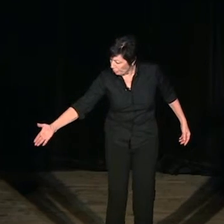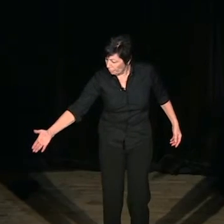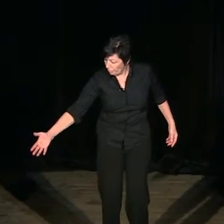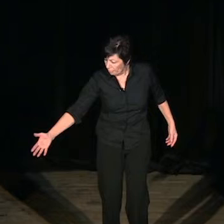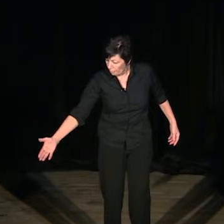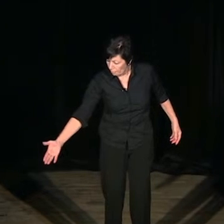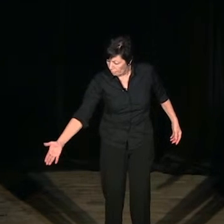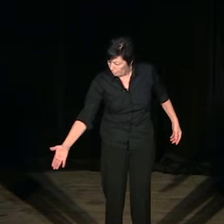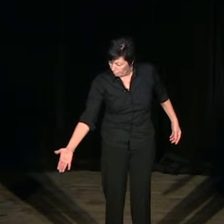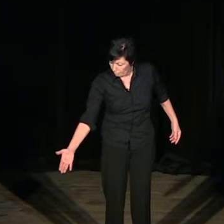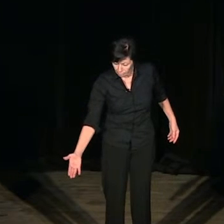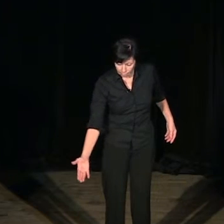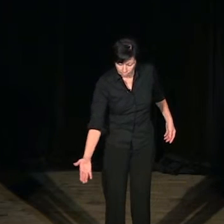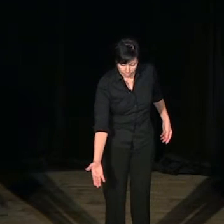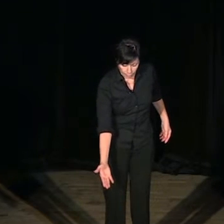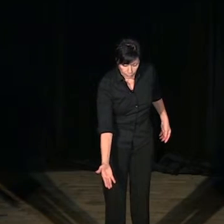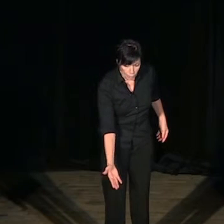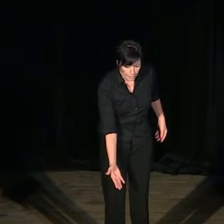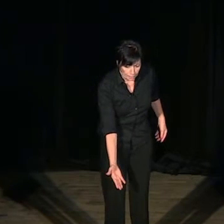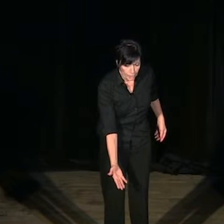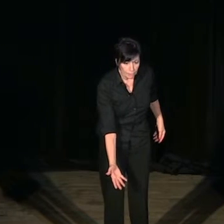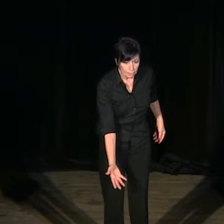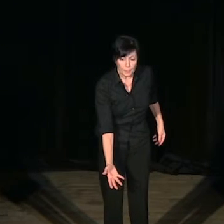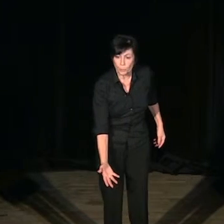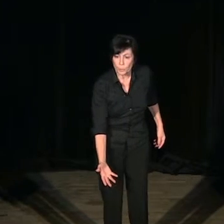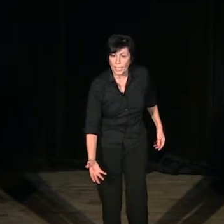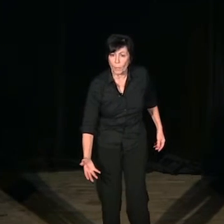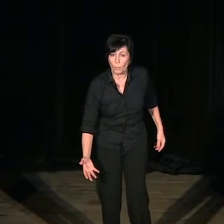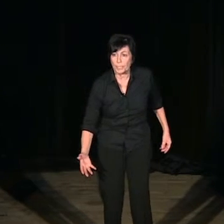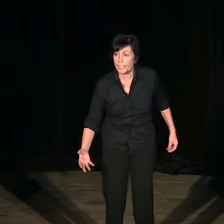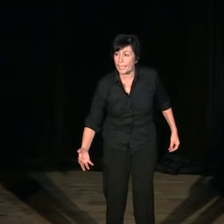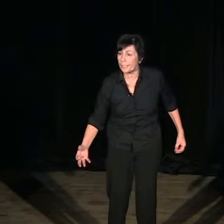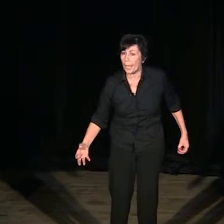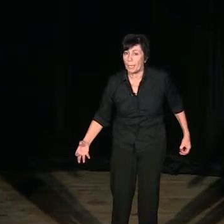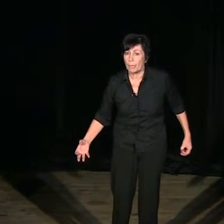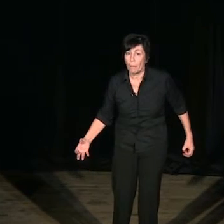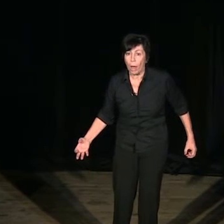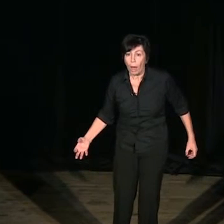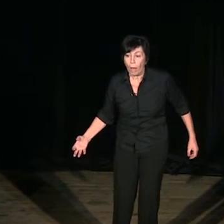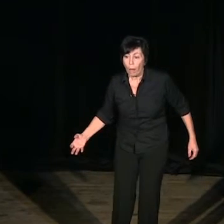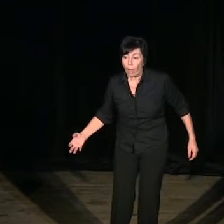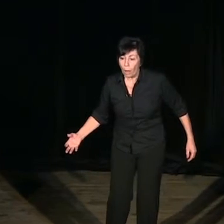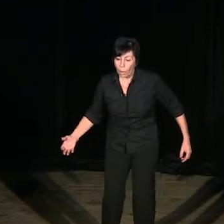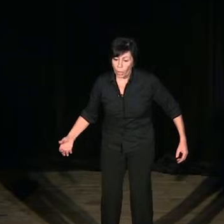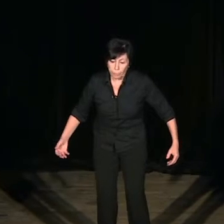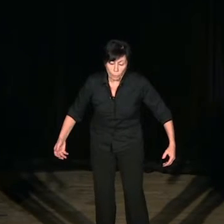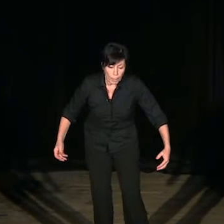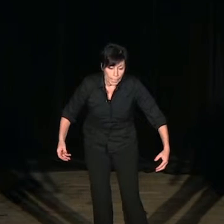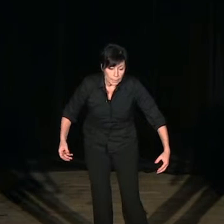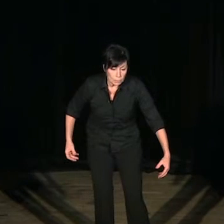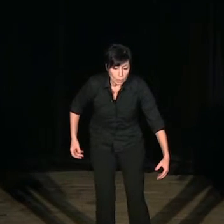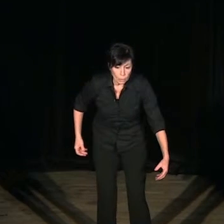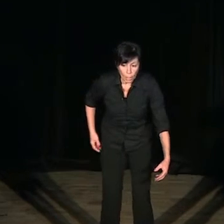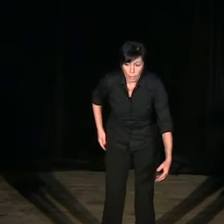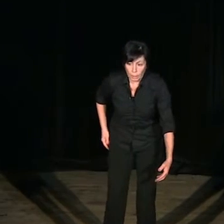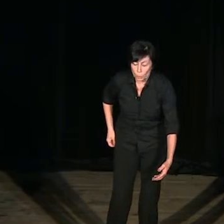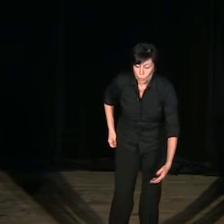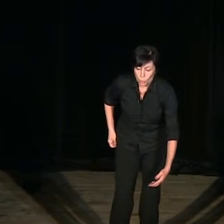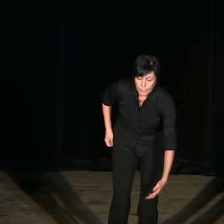dans ses pieds un petit poussin rempli de caca, oh la pauvre bête, il prend son